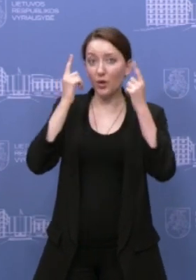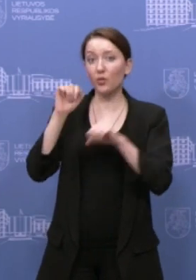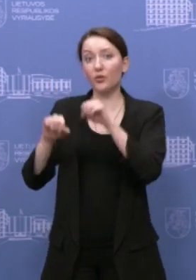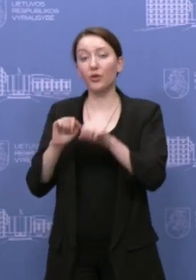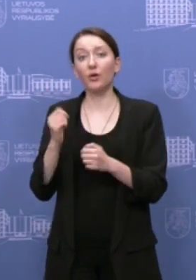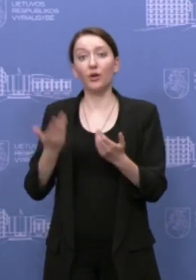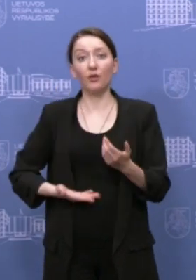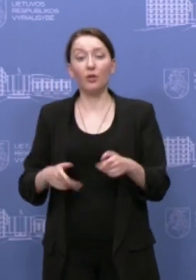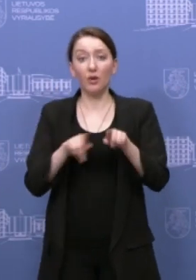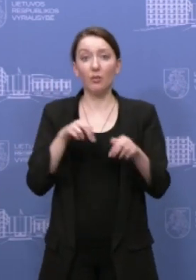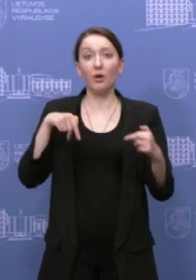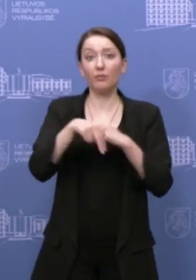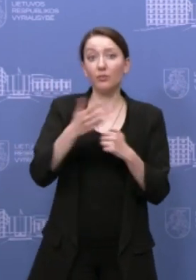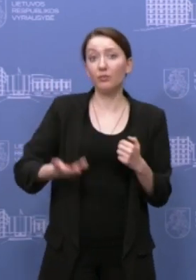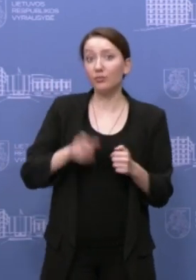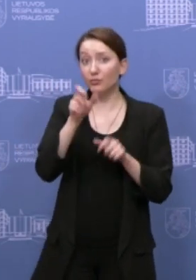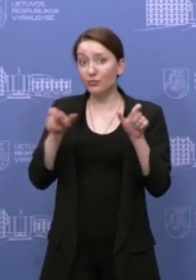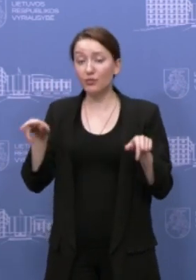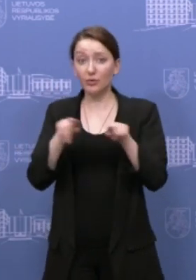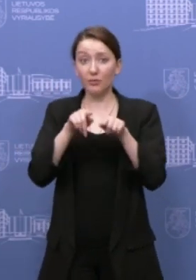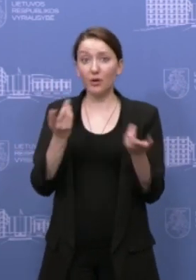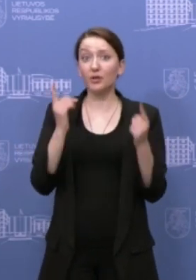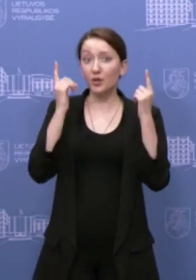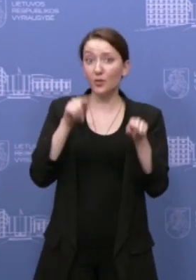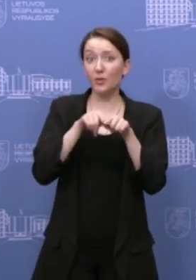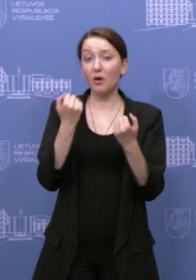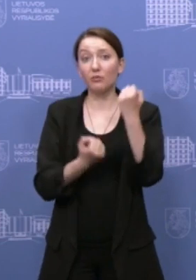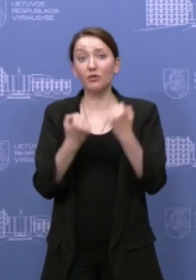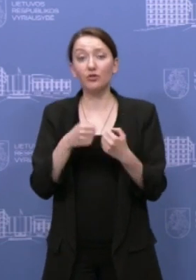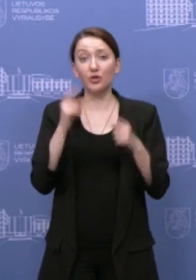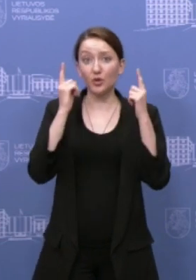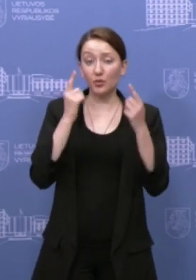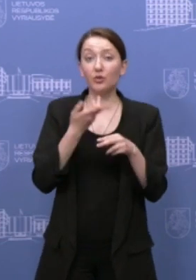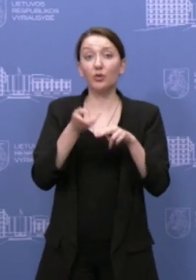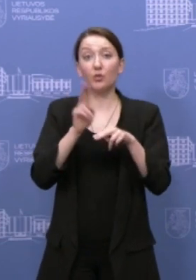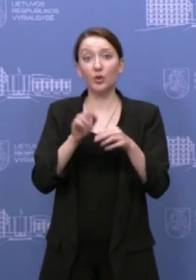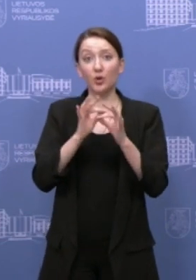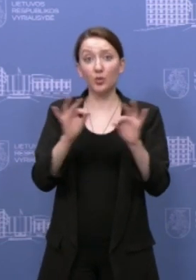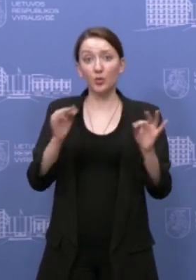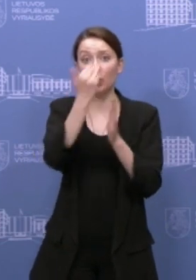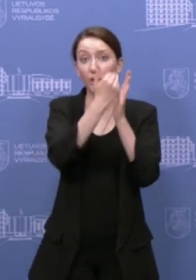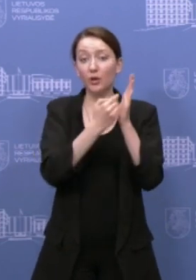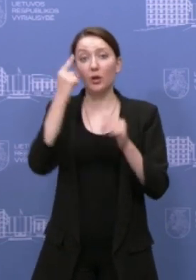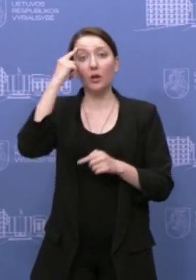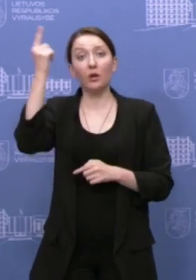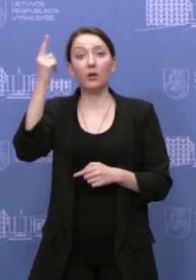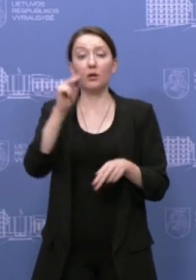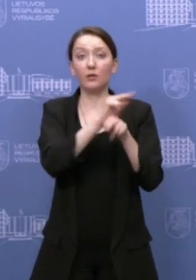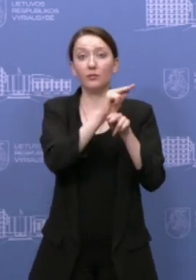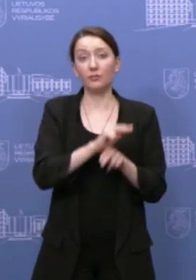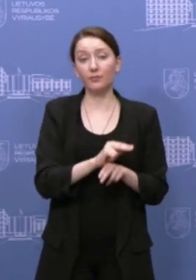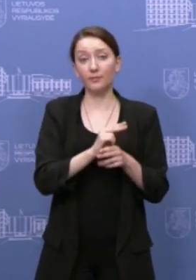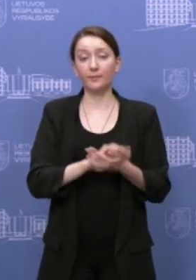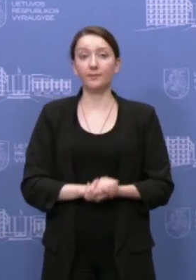dvirtininkus, tiek pešiuosius, tiek ir automobilių transporto varuotus. Dėl to siūlomas įstatymo inicijatorių teisės